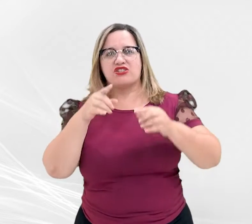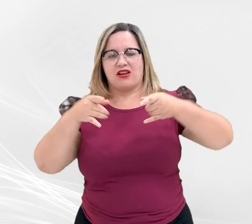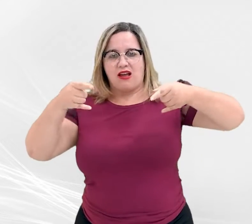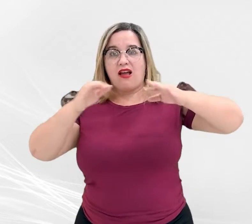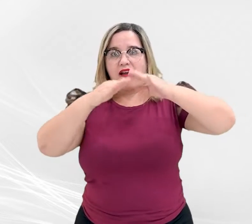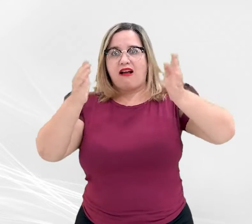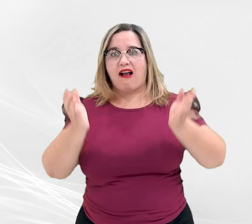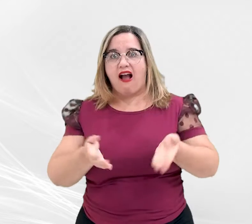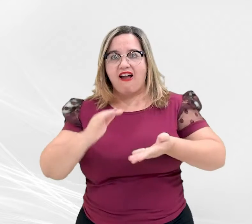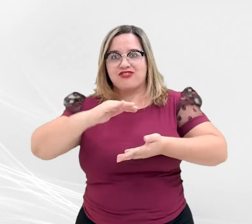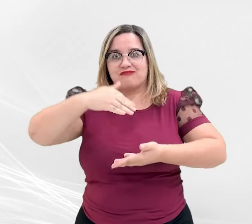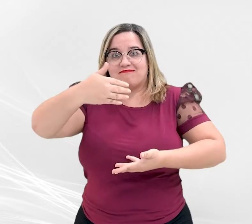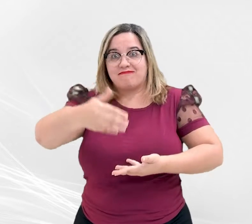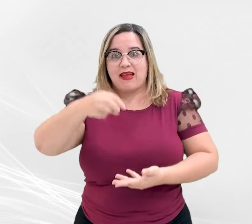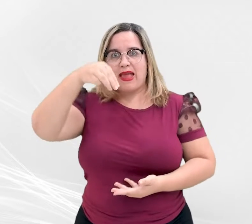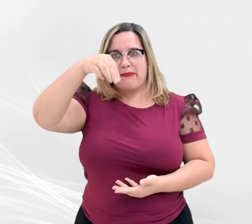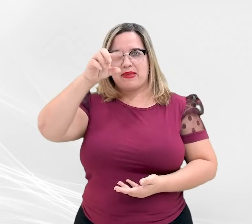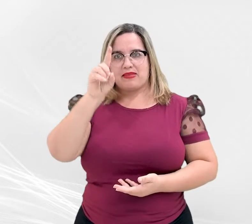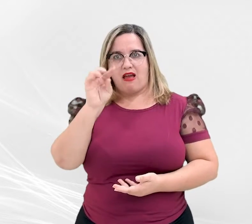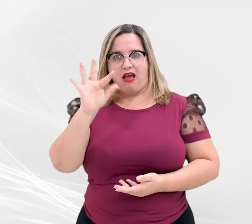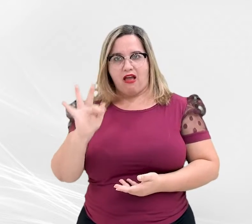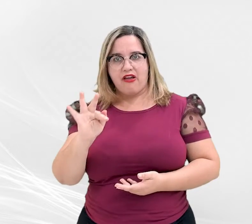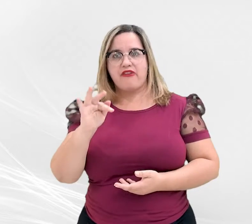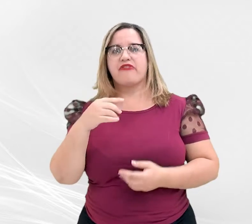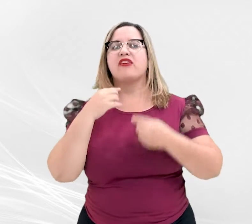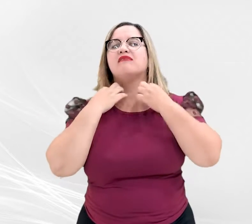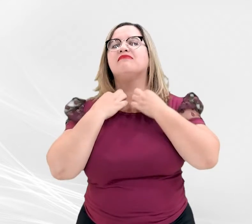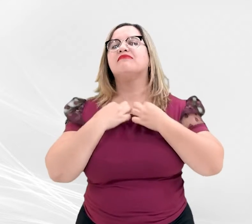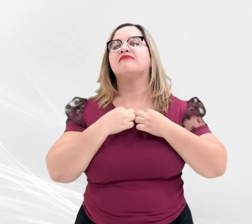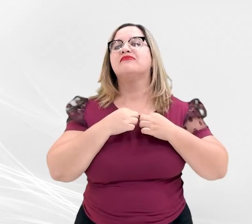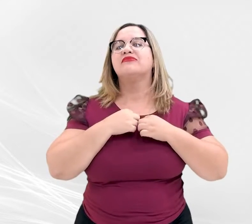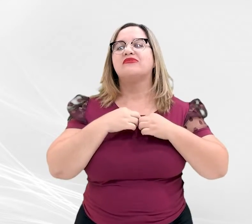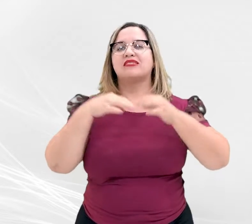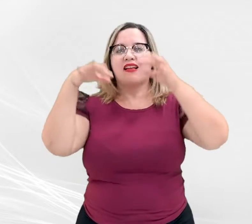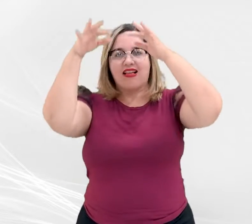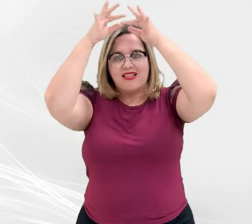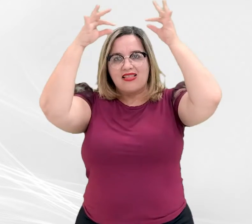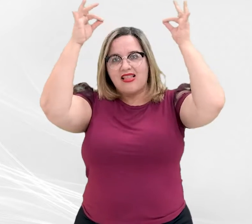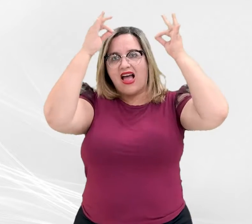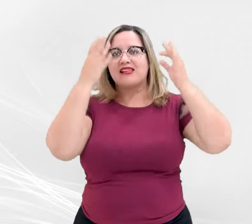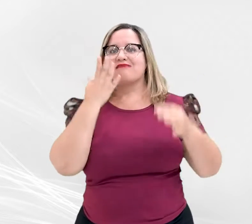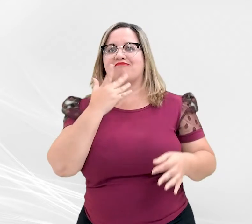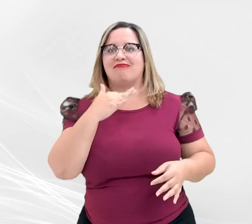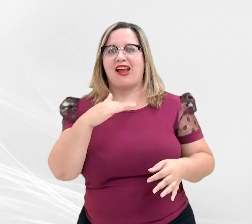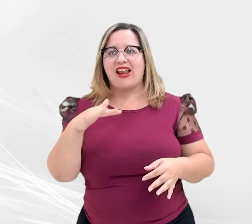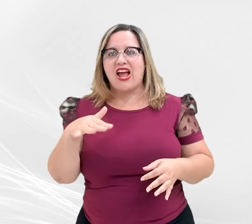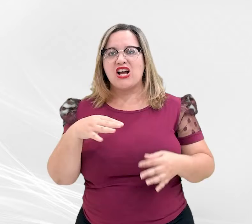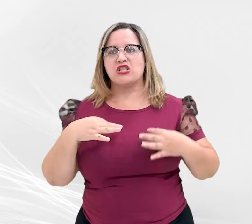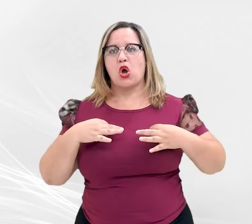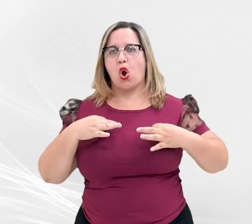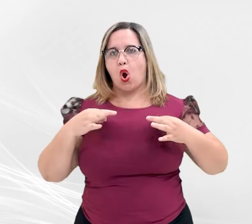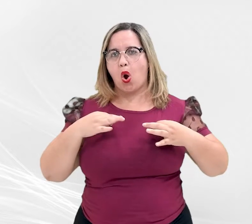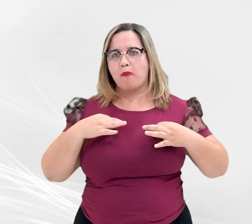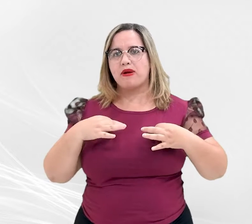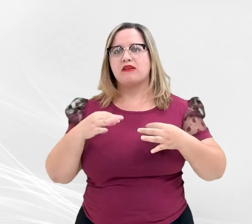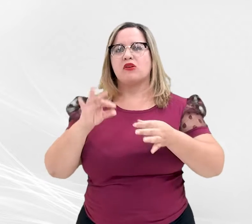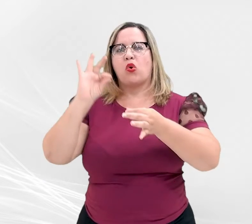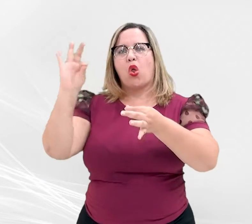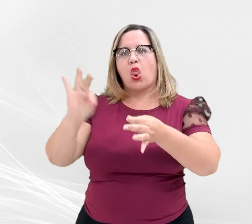bijuterias de pedra, laços e tiaras infantil, blusas feitas com linha do tear, livros,